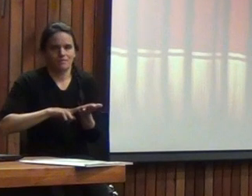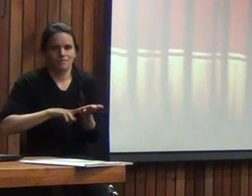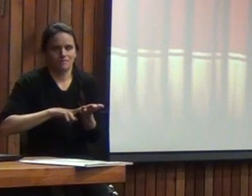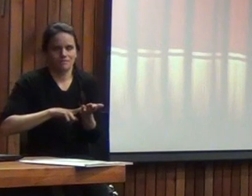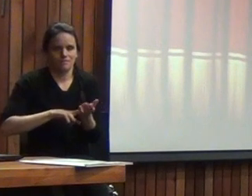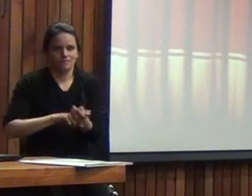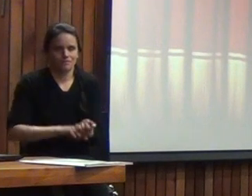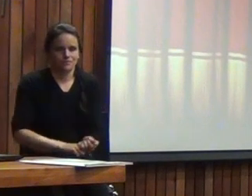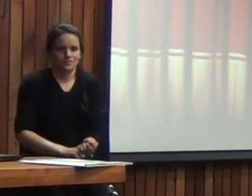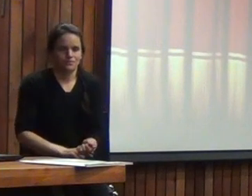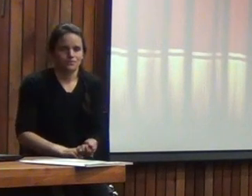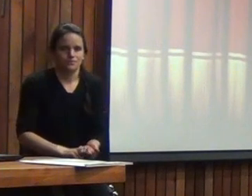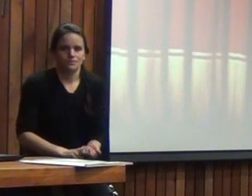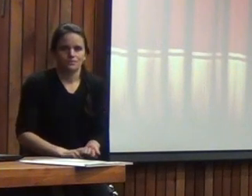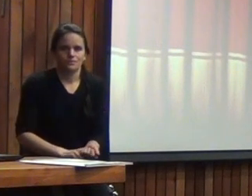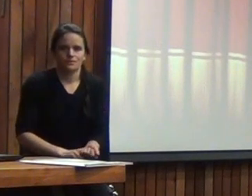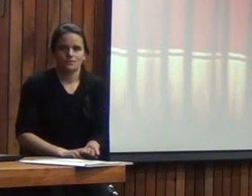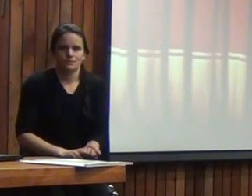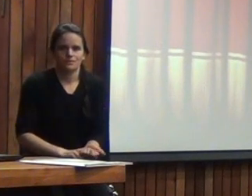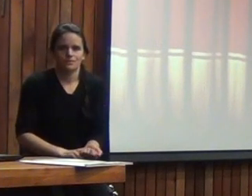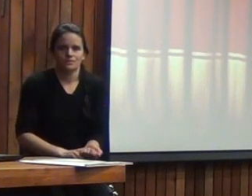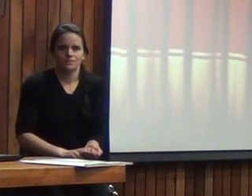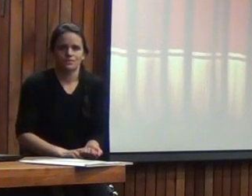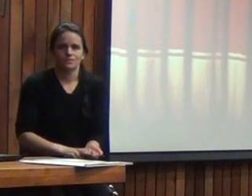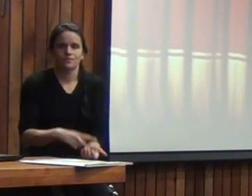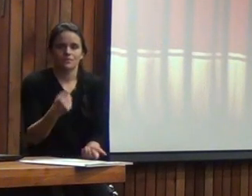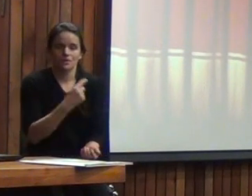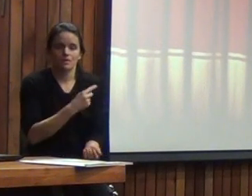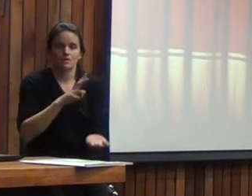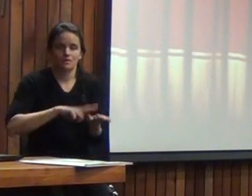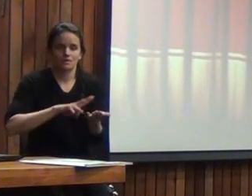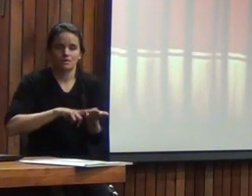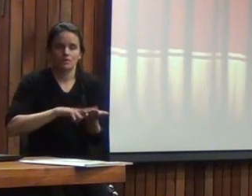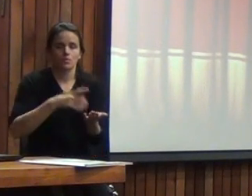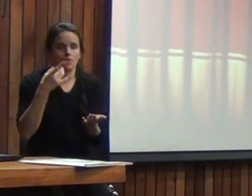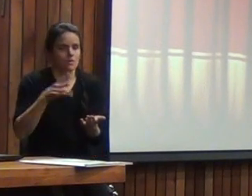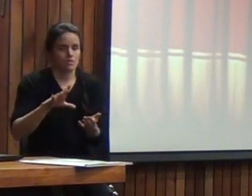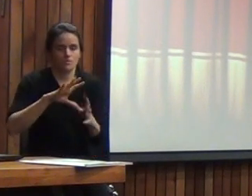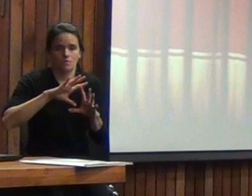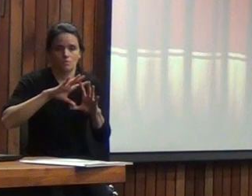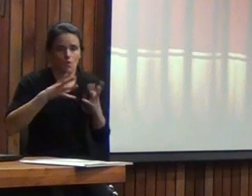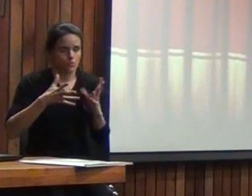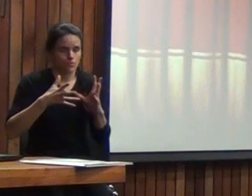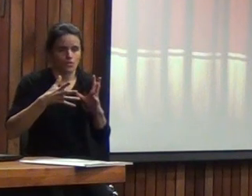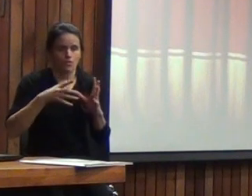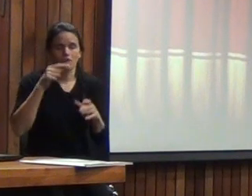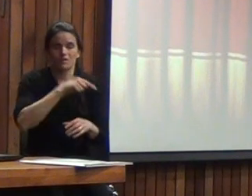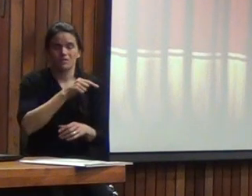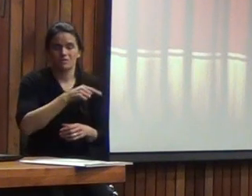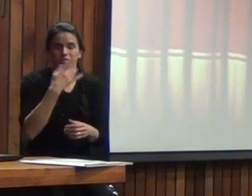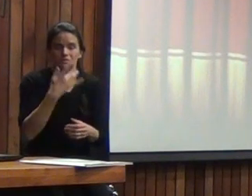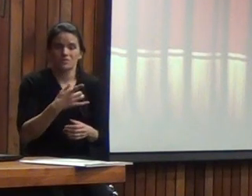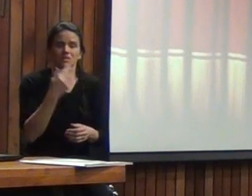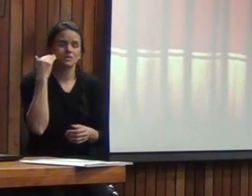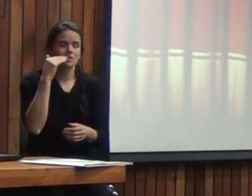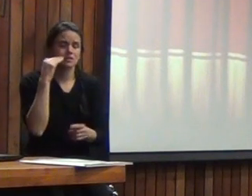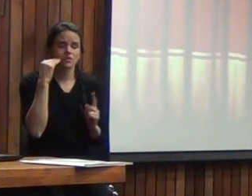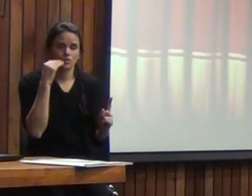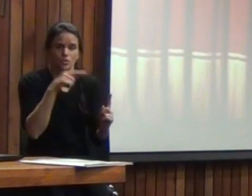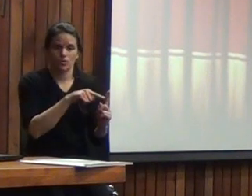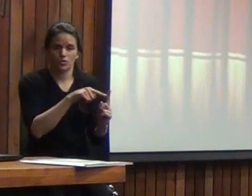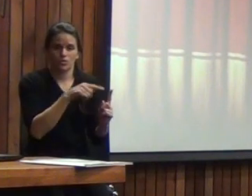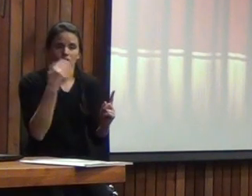esto es una esto realmente es bastante único en el mundo se los digo esto de considerar que el niño